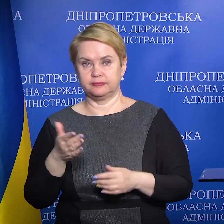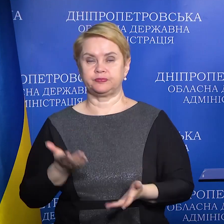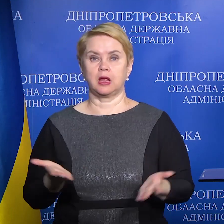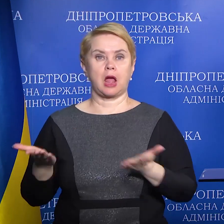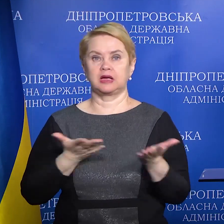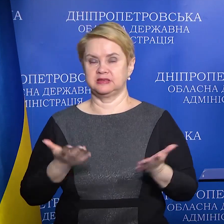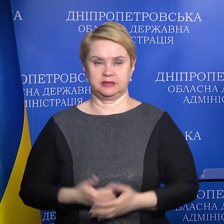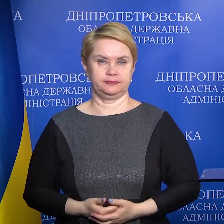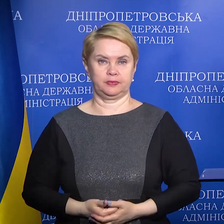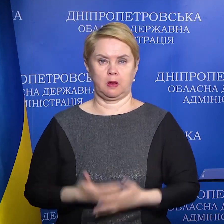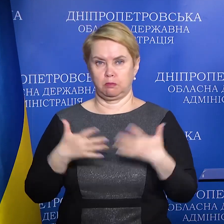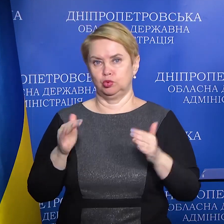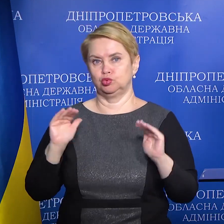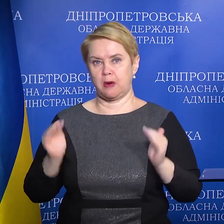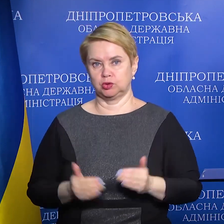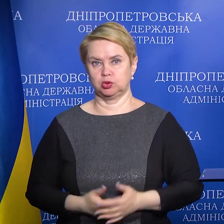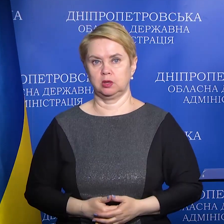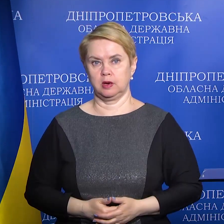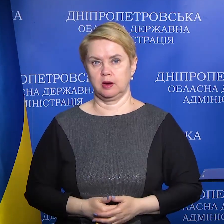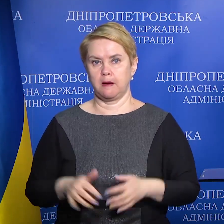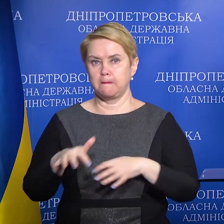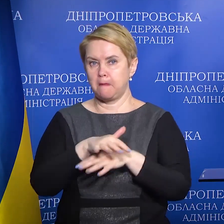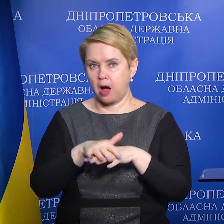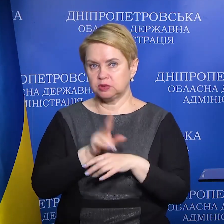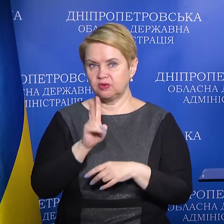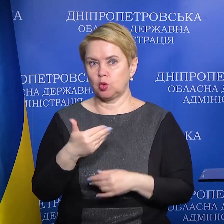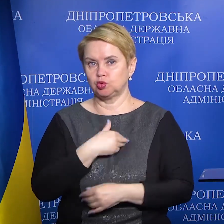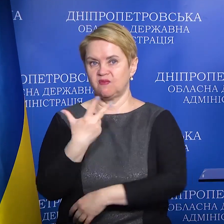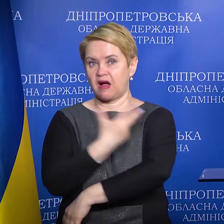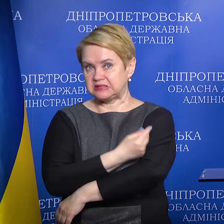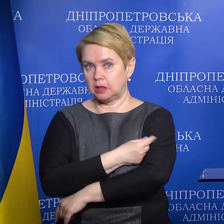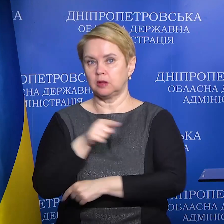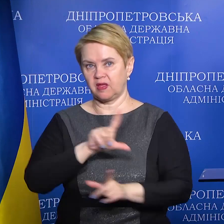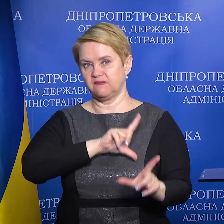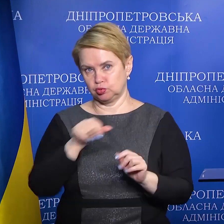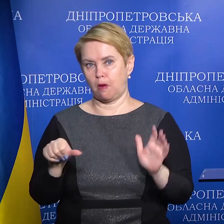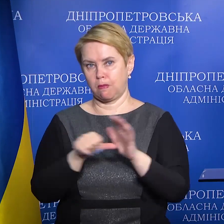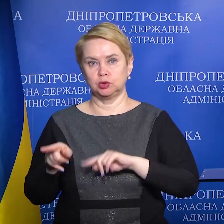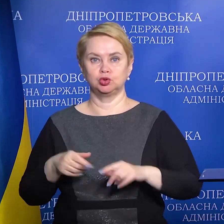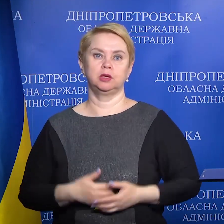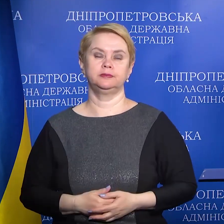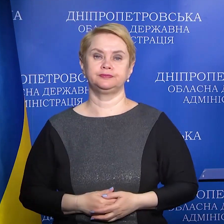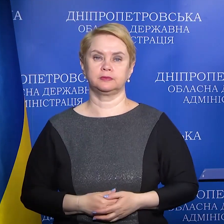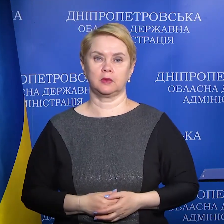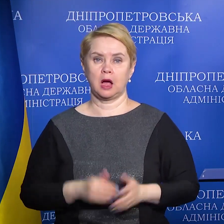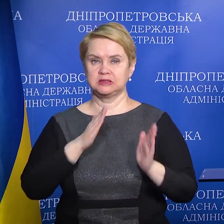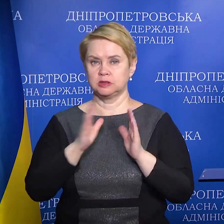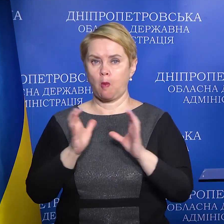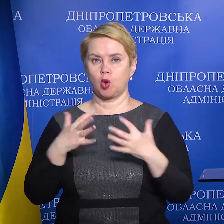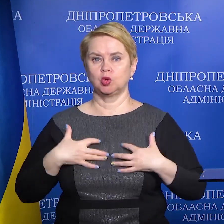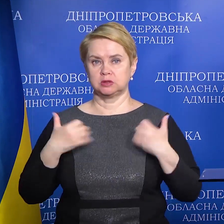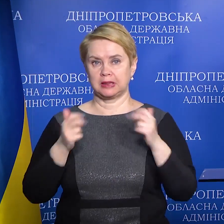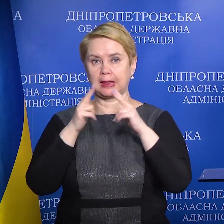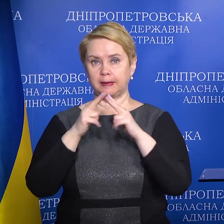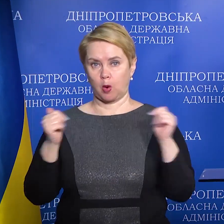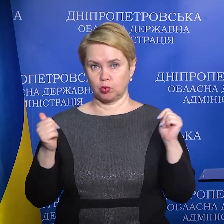там більш-менш масові, хто хоче вакцинуватися, до них виїжджає мобільна бригада. Система охорони здоров